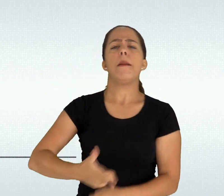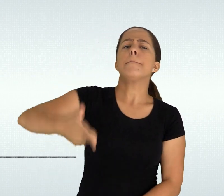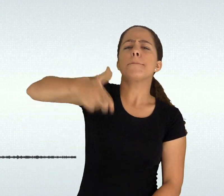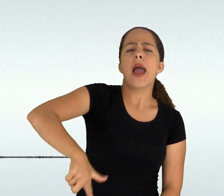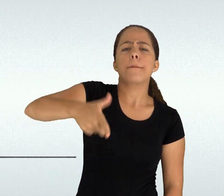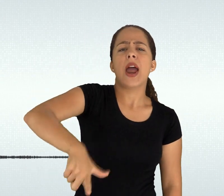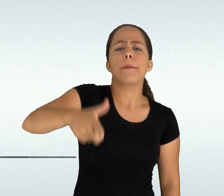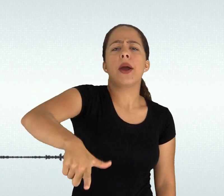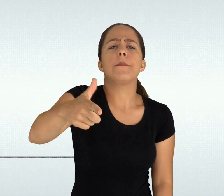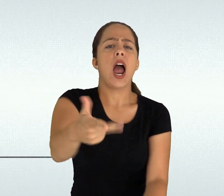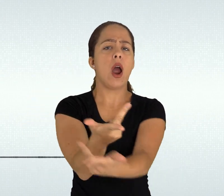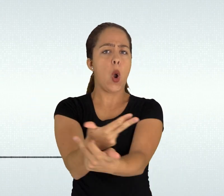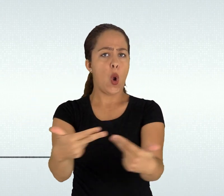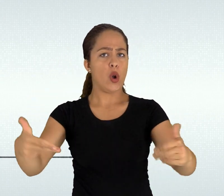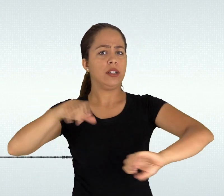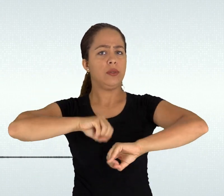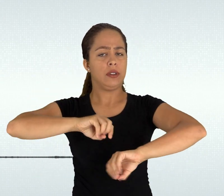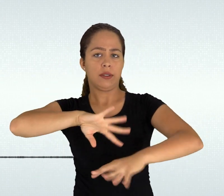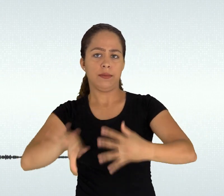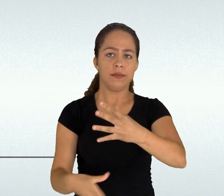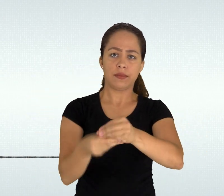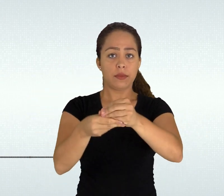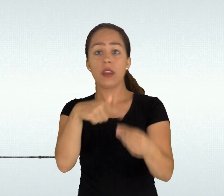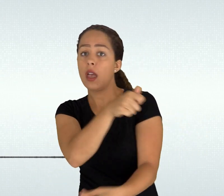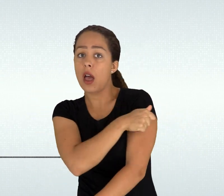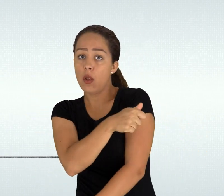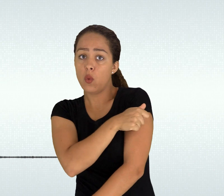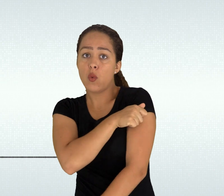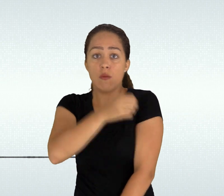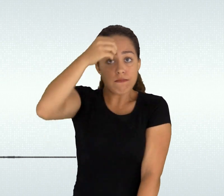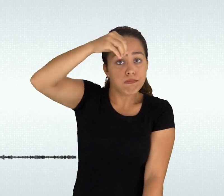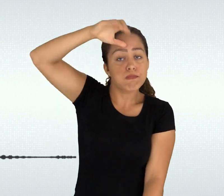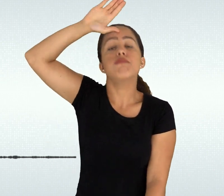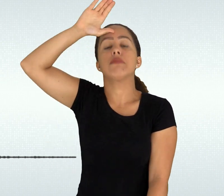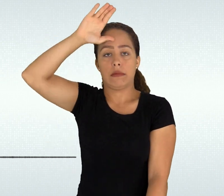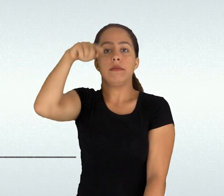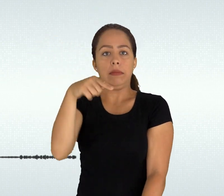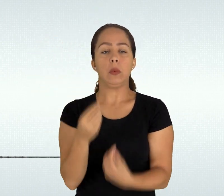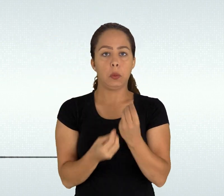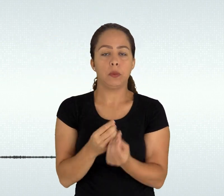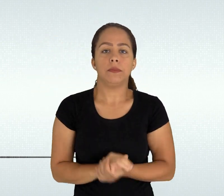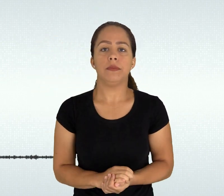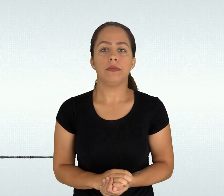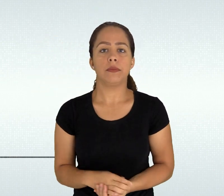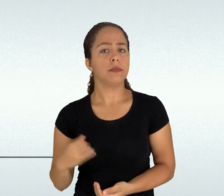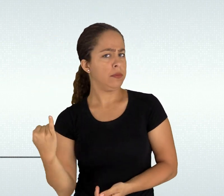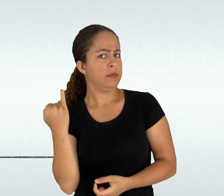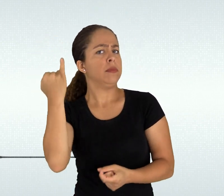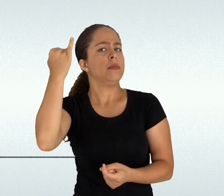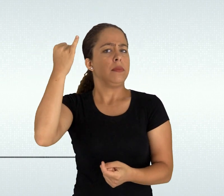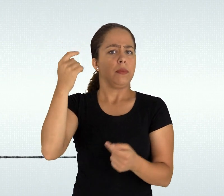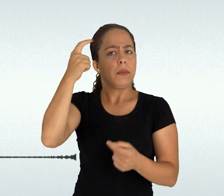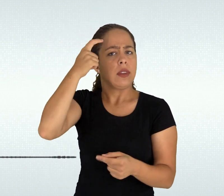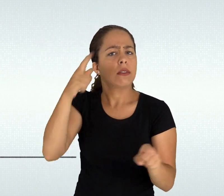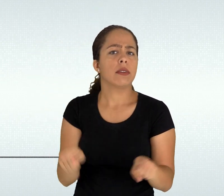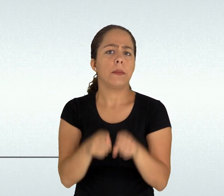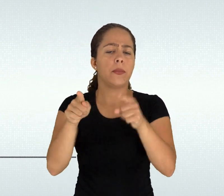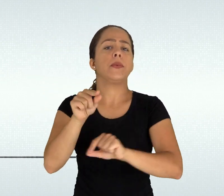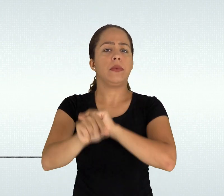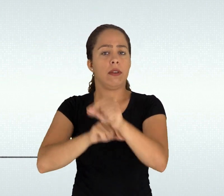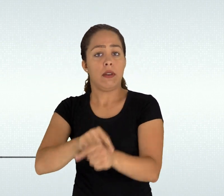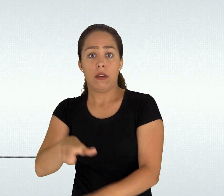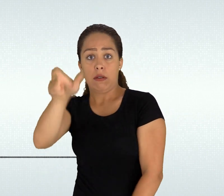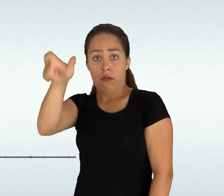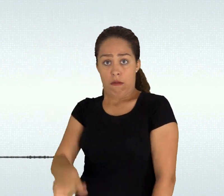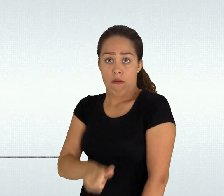constituindo-se como uma formação que requer um olhar mais abrangente sobre o sujeito que dela participa